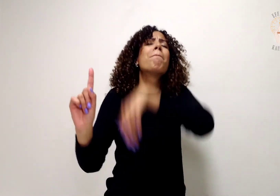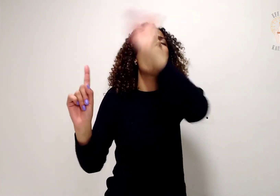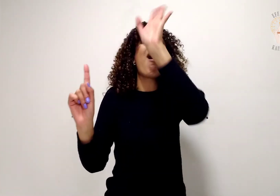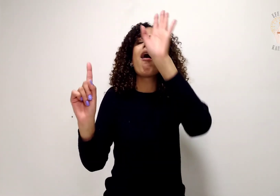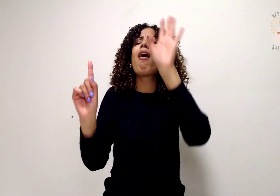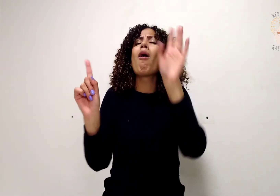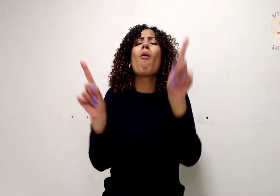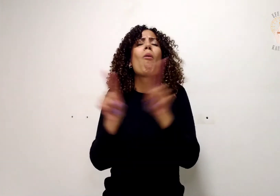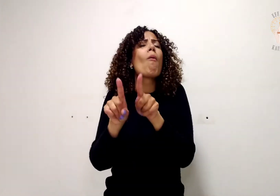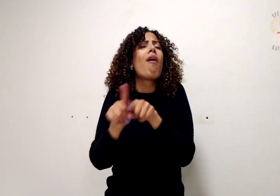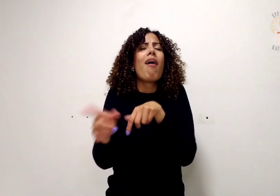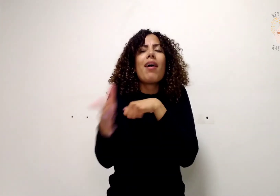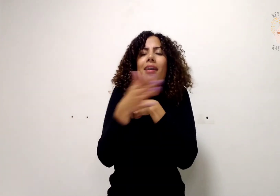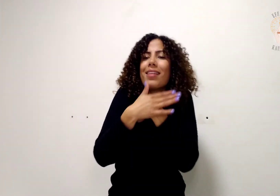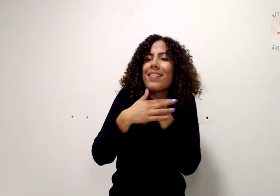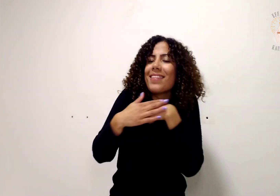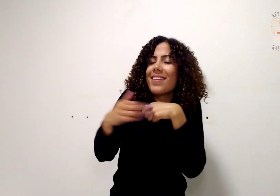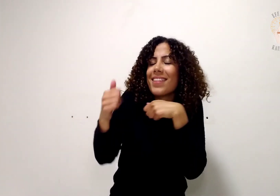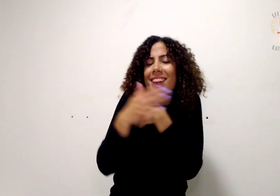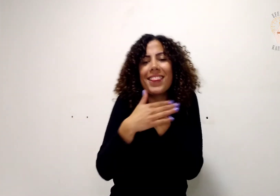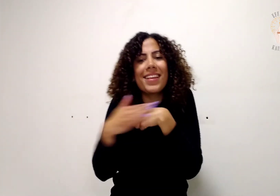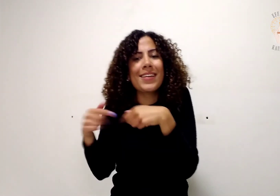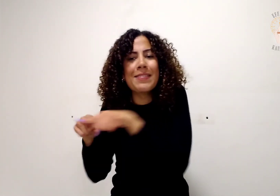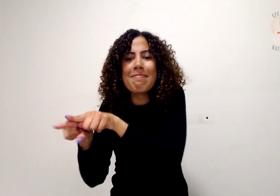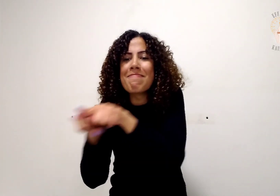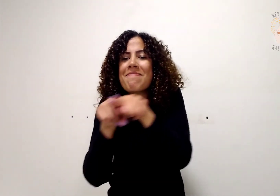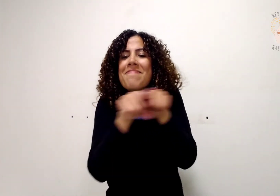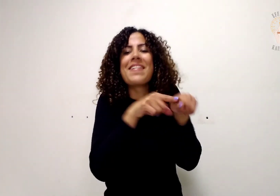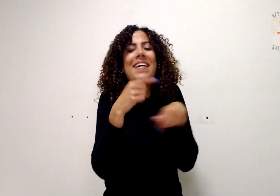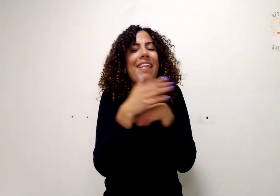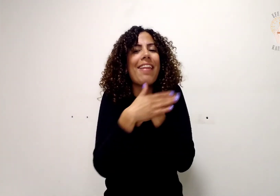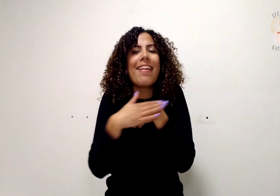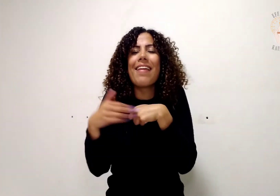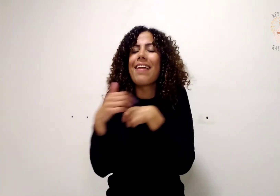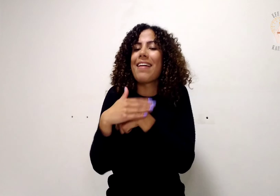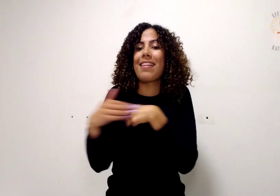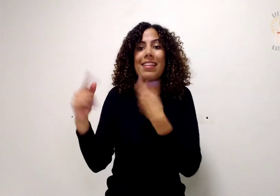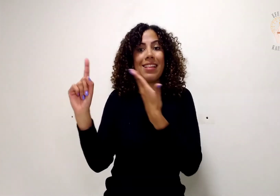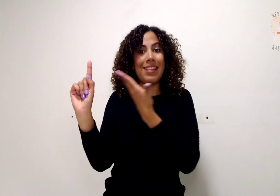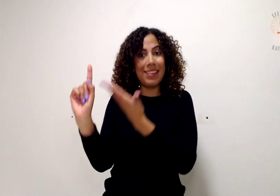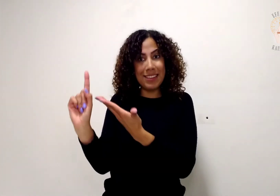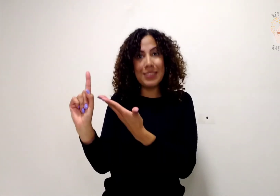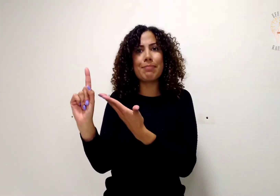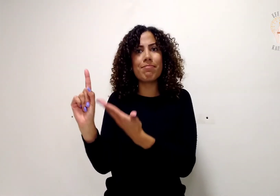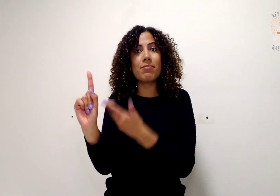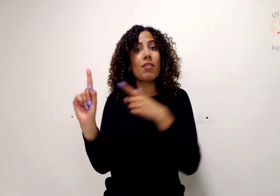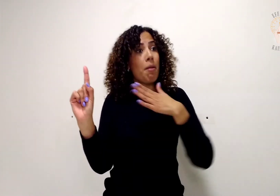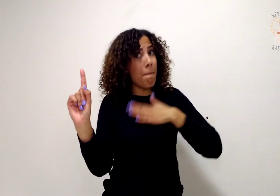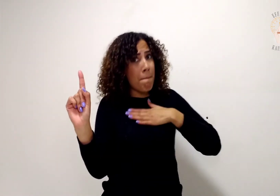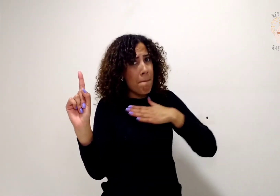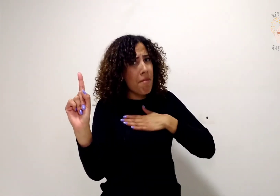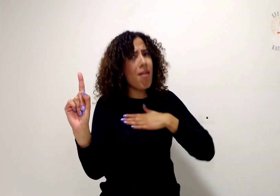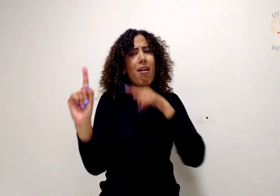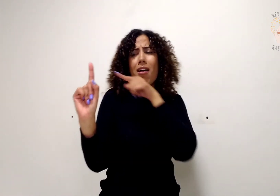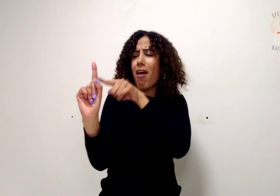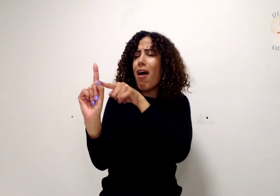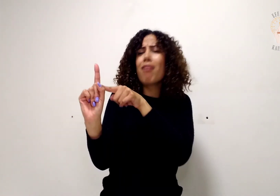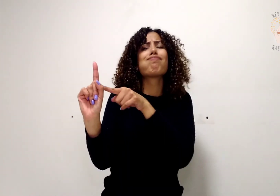Como um irmão querido, muitíssimo querido para mim, quanto mais ele o for